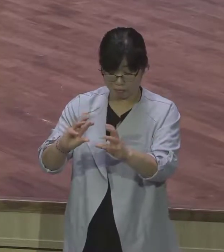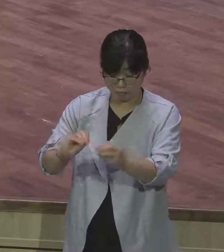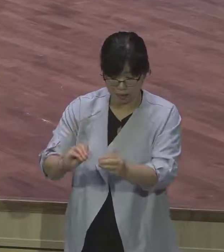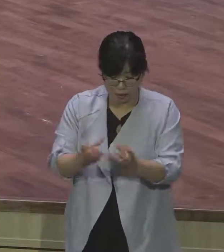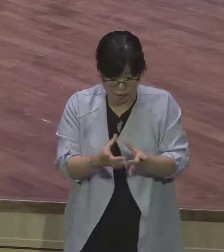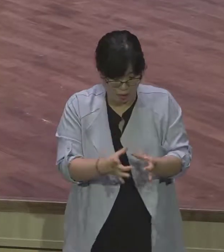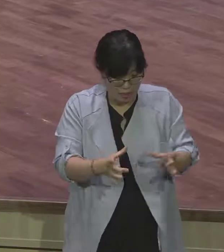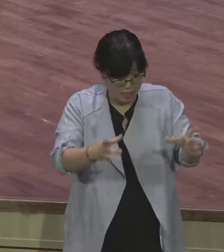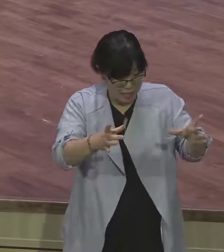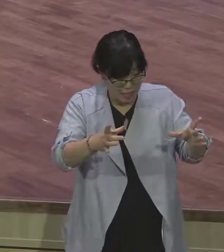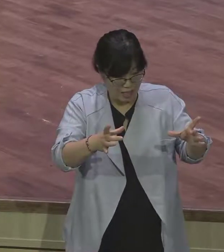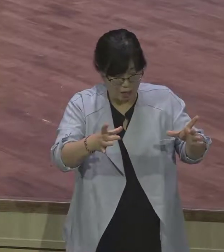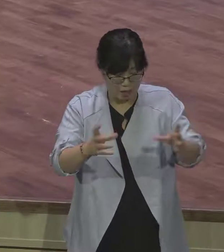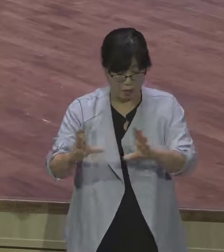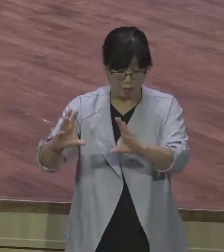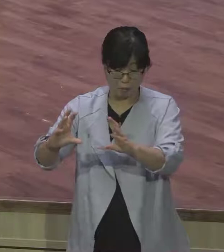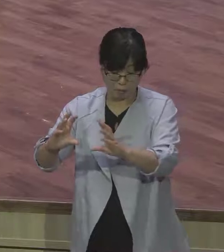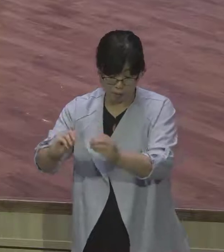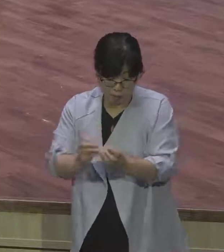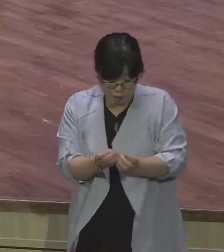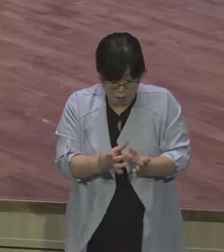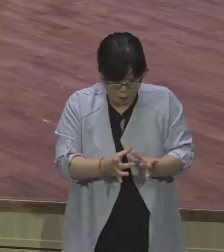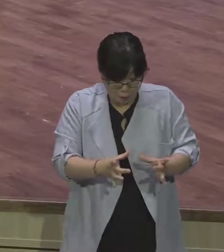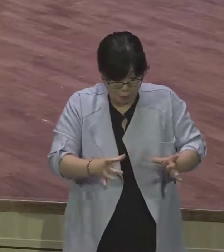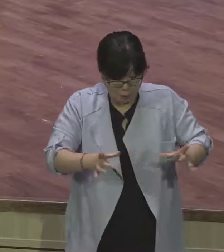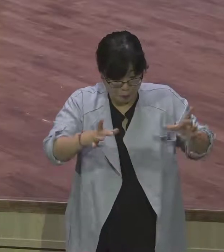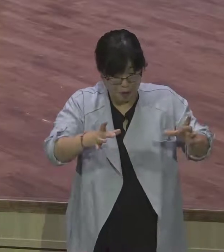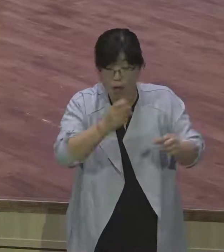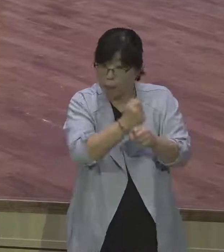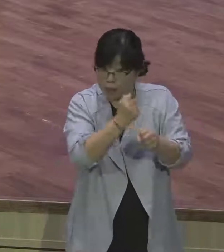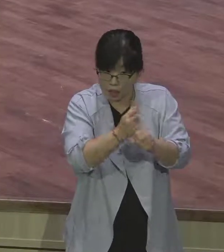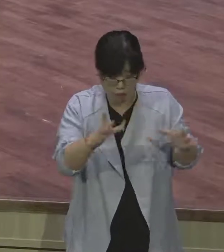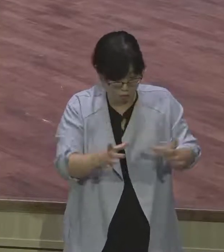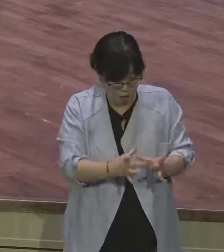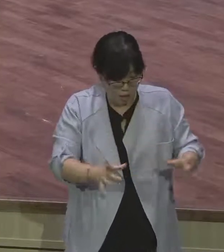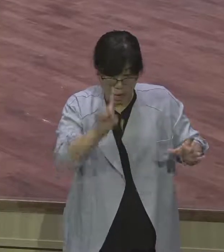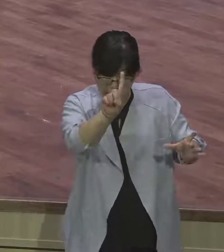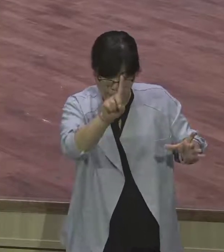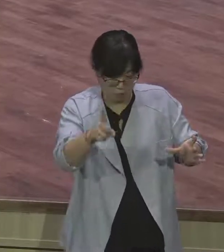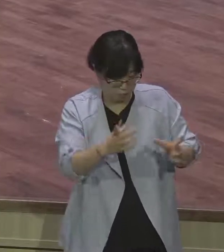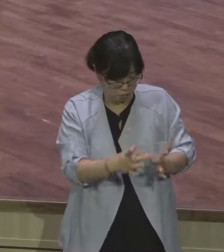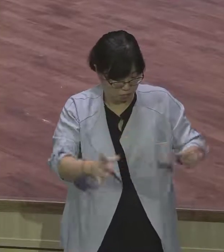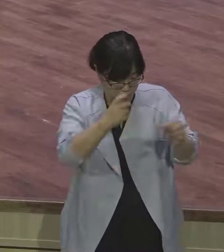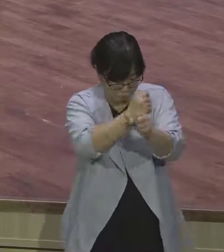예를 들면 시계도 스테인레스잖아요 스테인레스는 연형이 보석을